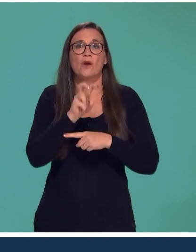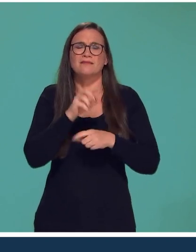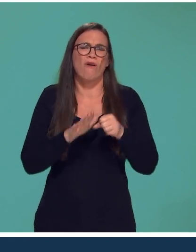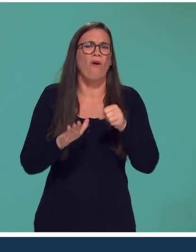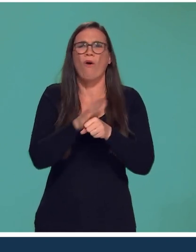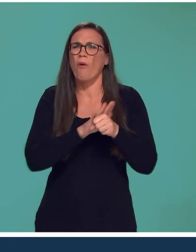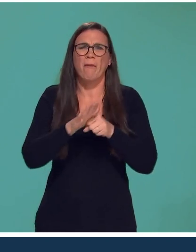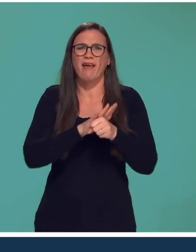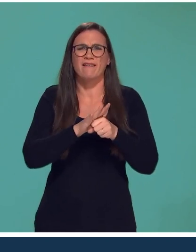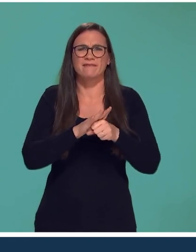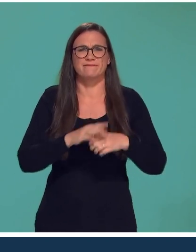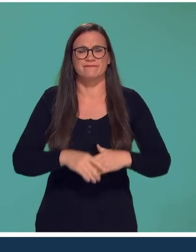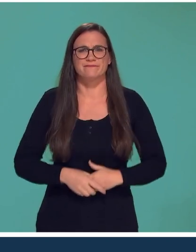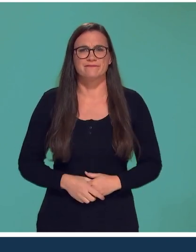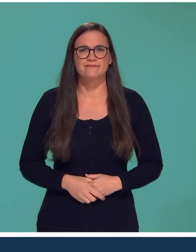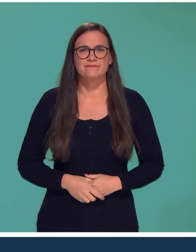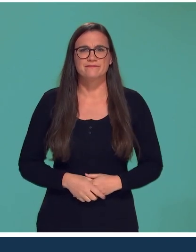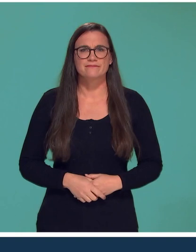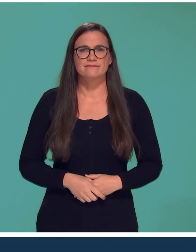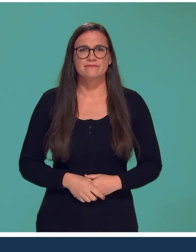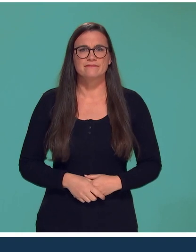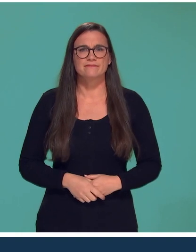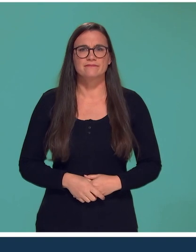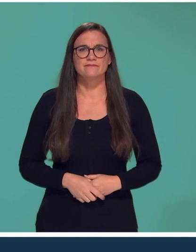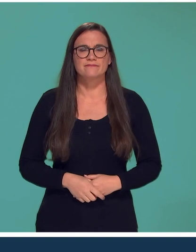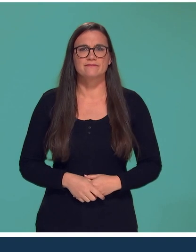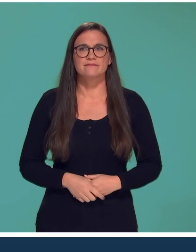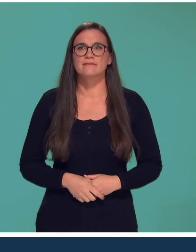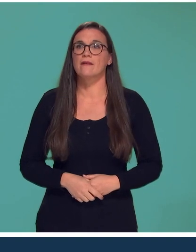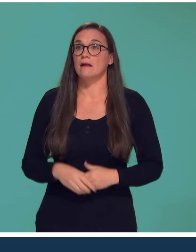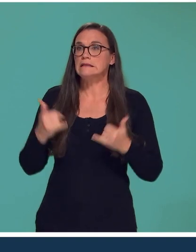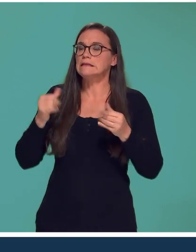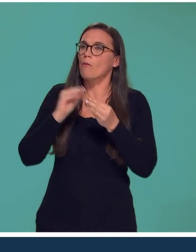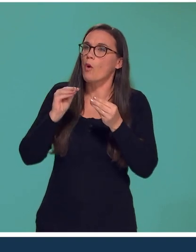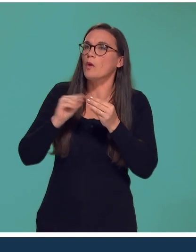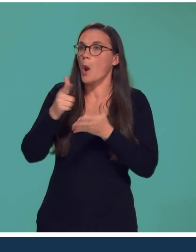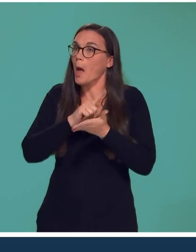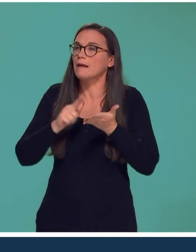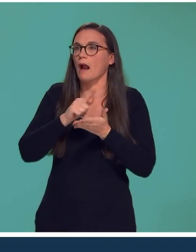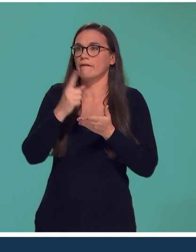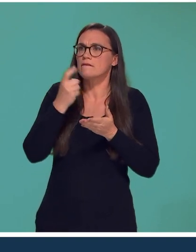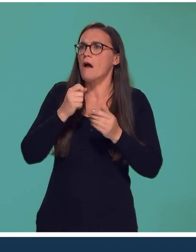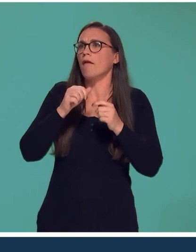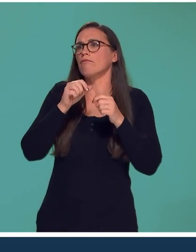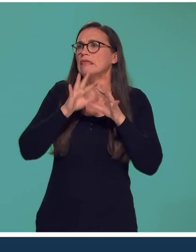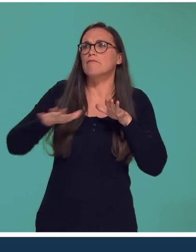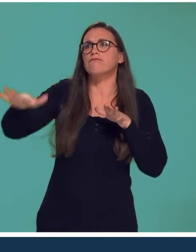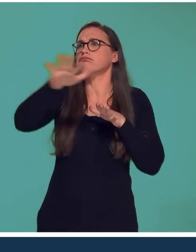un produit de base totalement écologique. On est sur un produit local, maximum de 50 kilomètres du terrain.